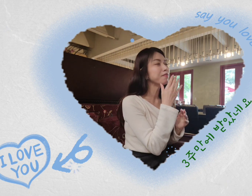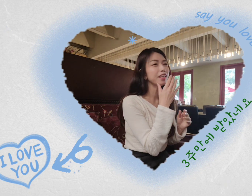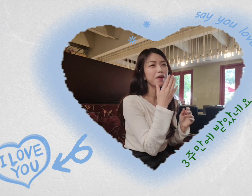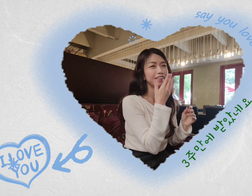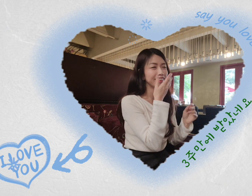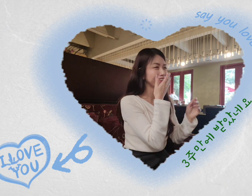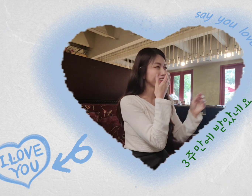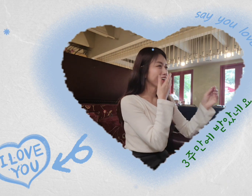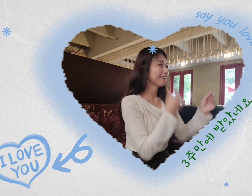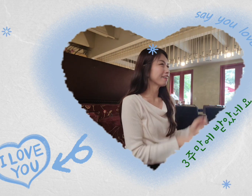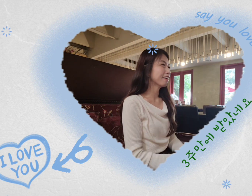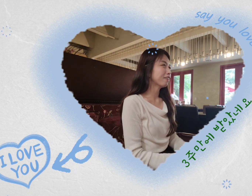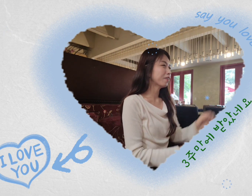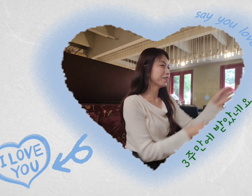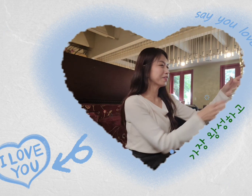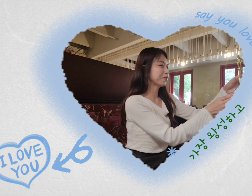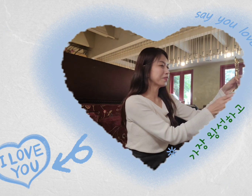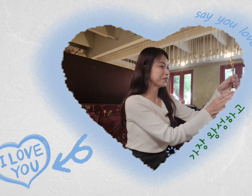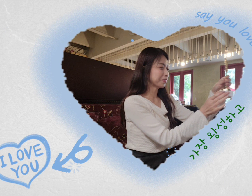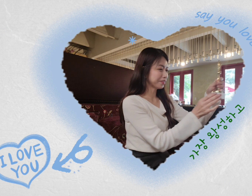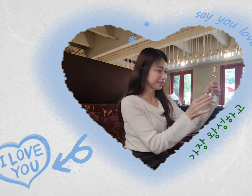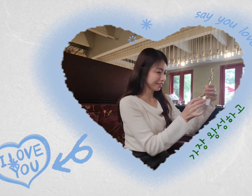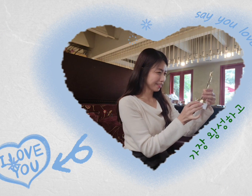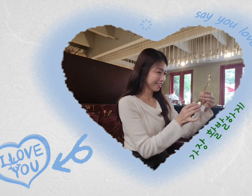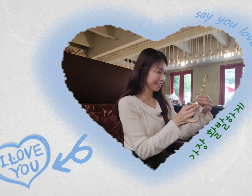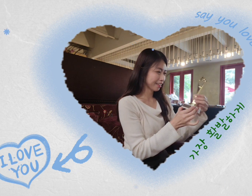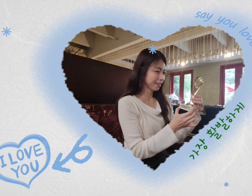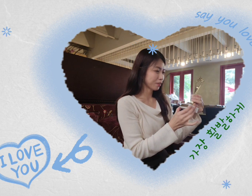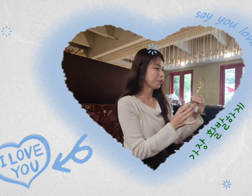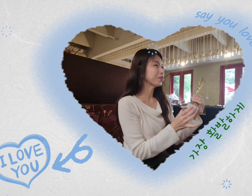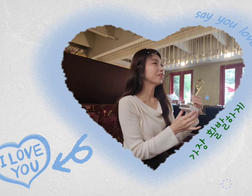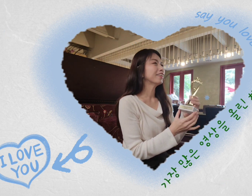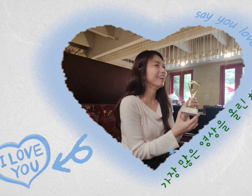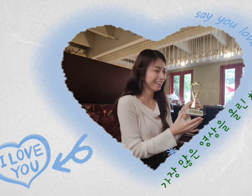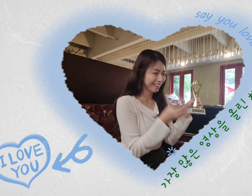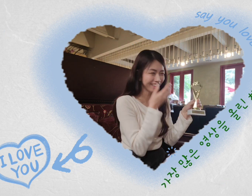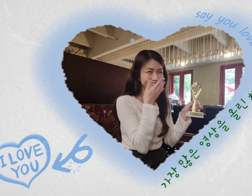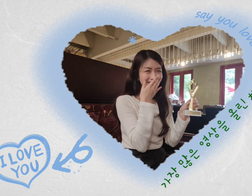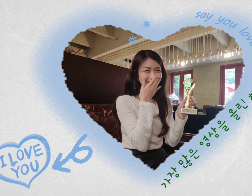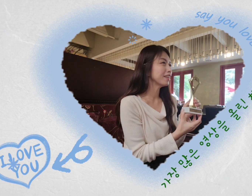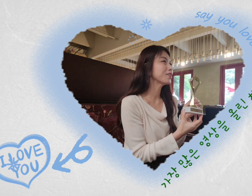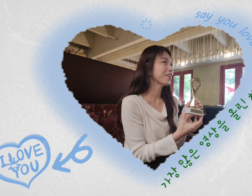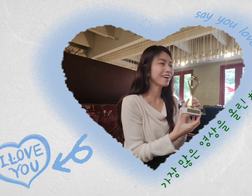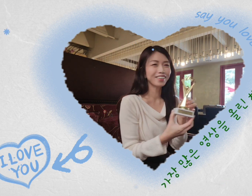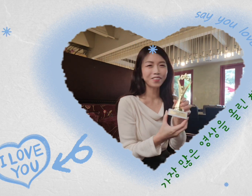달만에 받는 너무 큐트하다 아티즈와 상으로